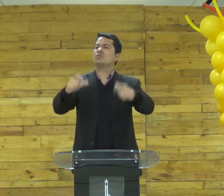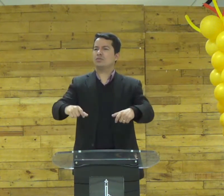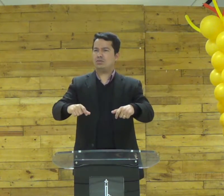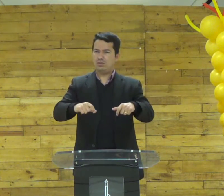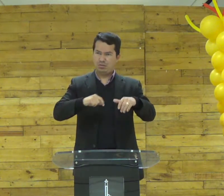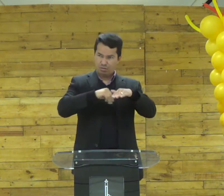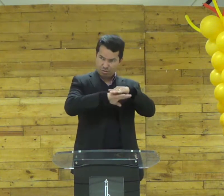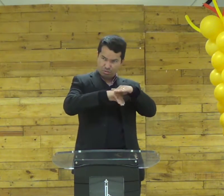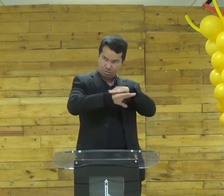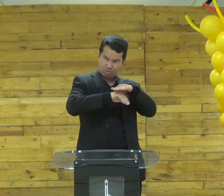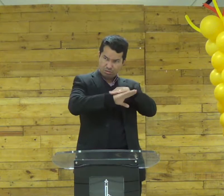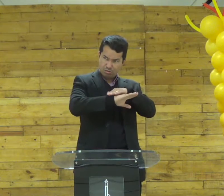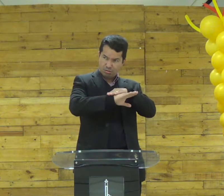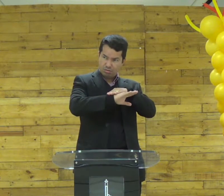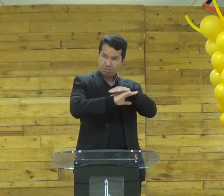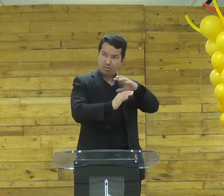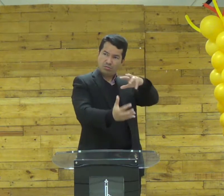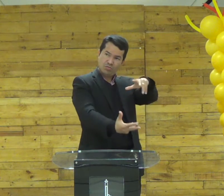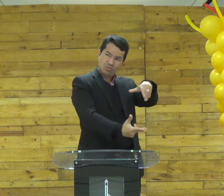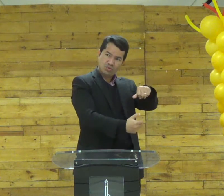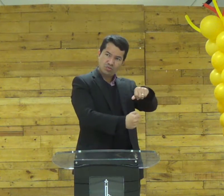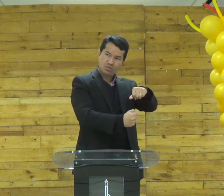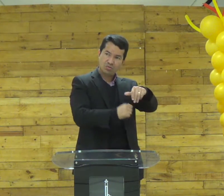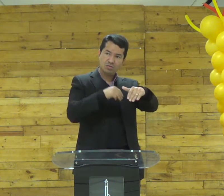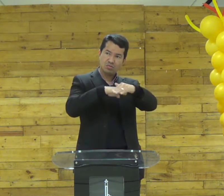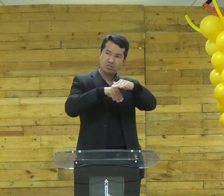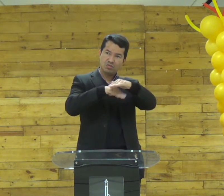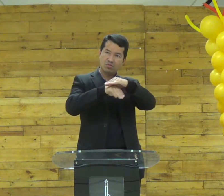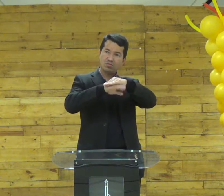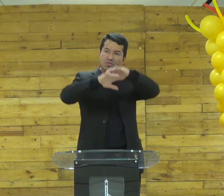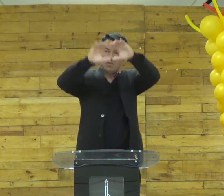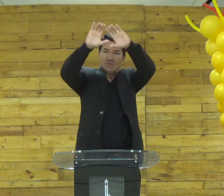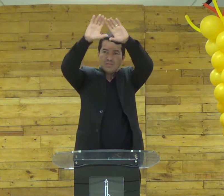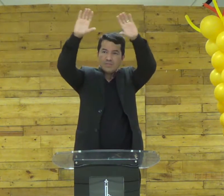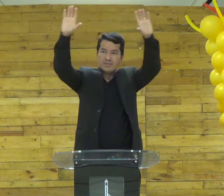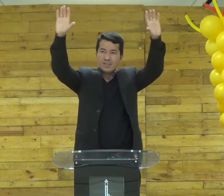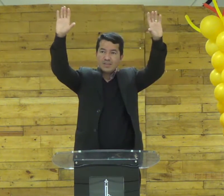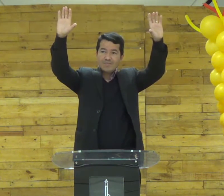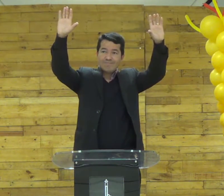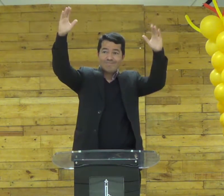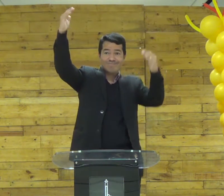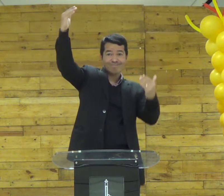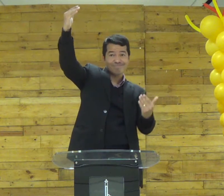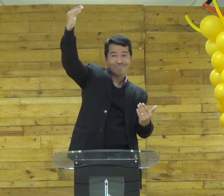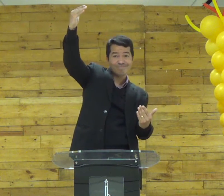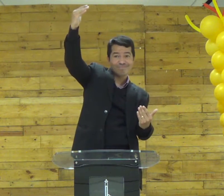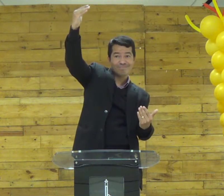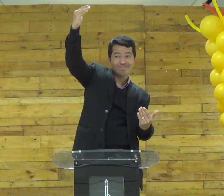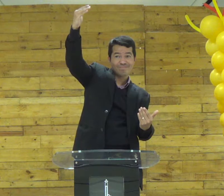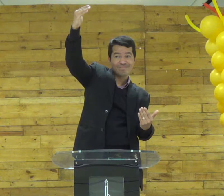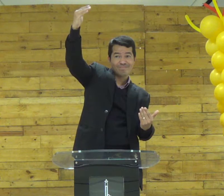aonde você tem acumulado suas coisas suas riquezas tem depositado tudo aqui na terra ou tudo no céu